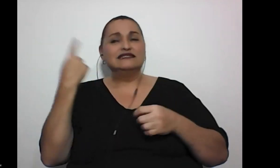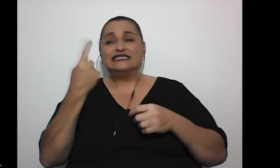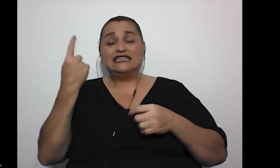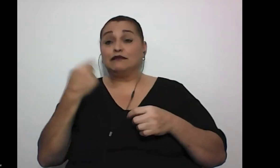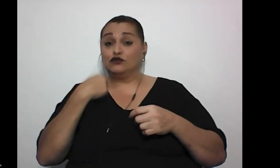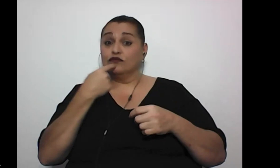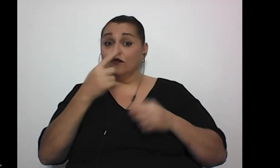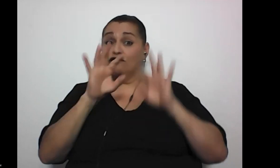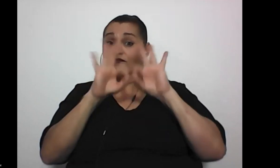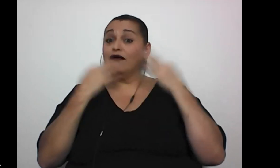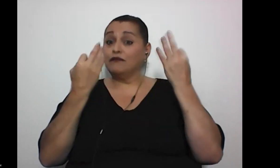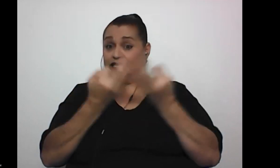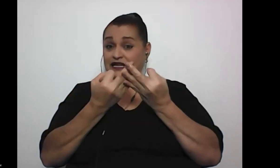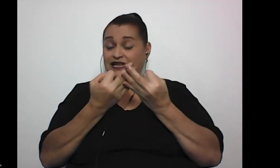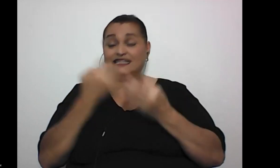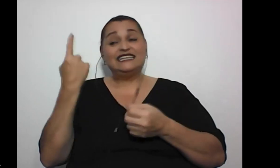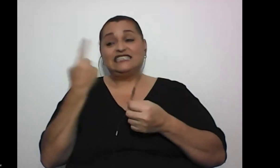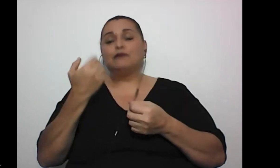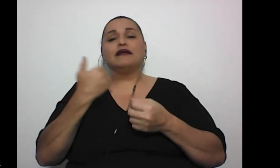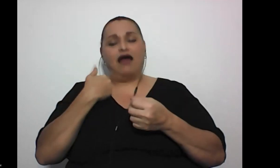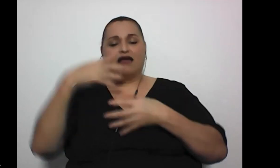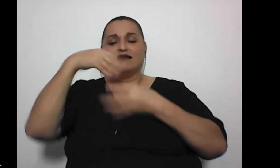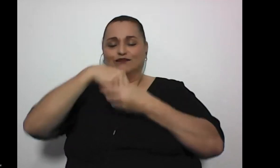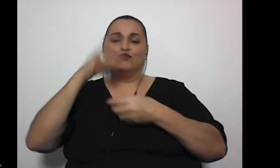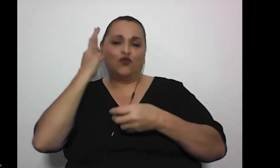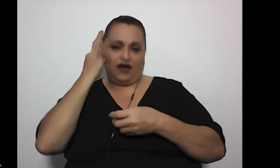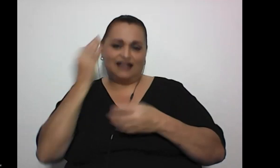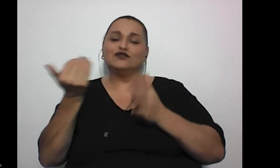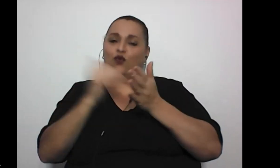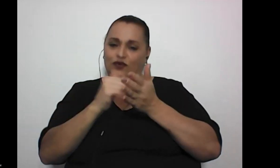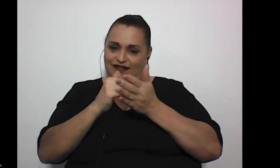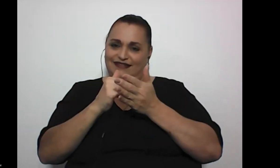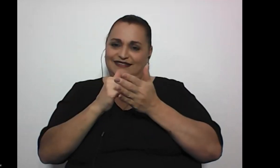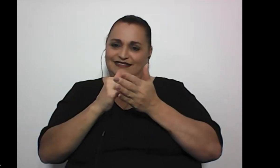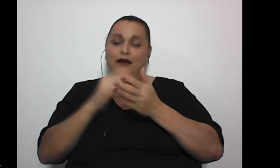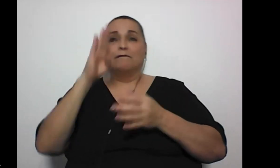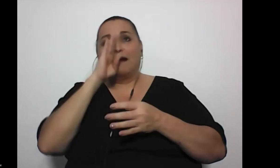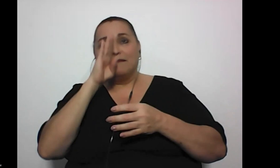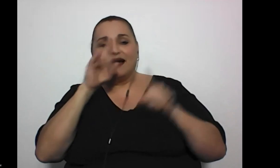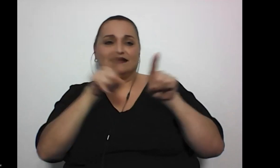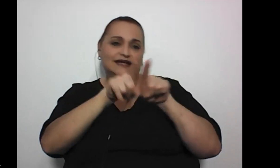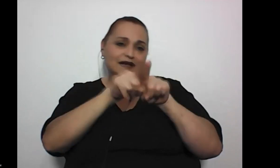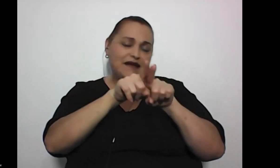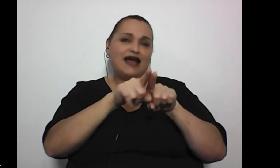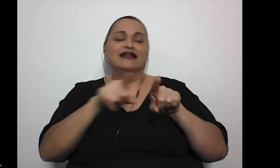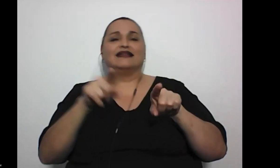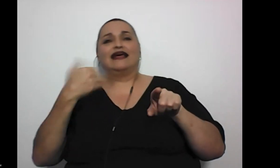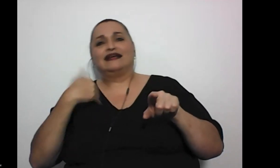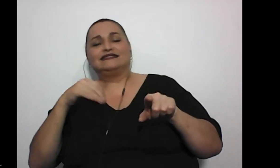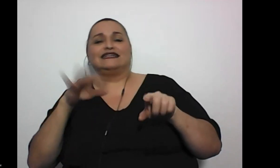digo familias casi siempre hay mujeres otra vez involucradas mamás hermanas esposas